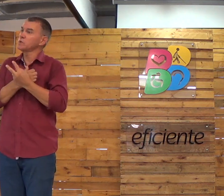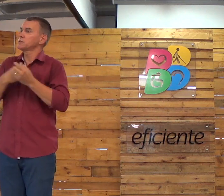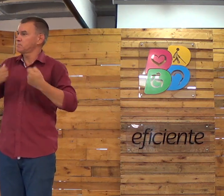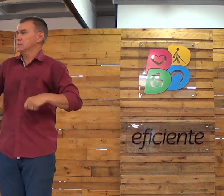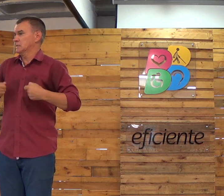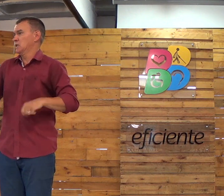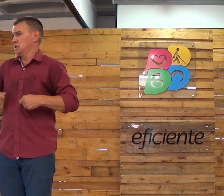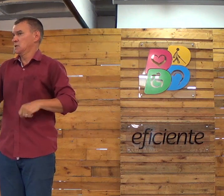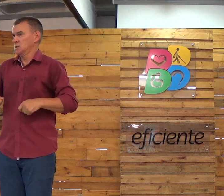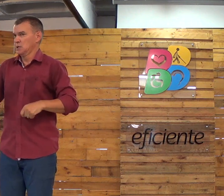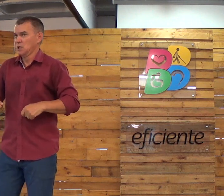Se cuide.